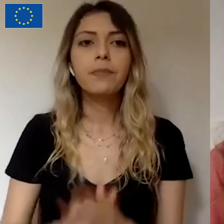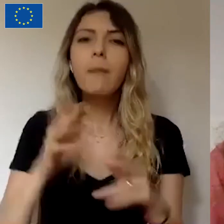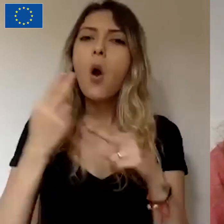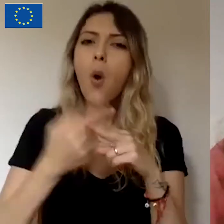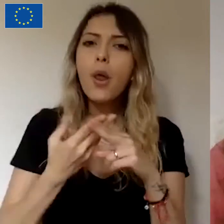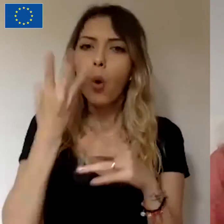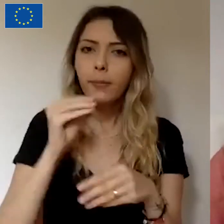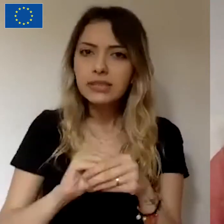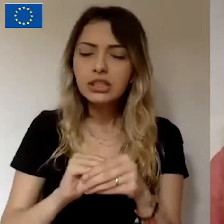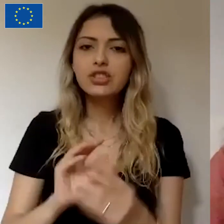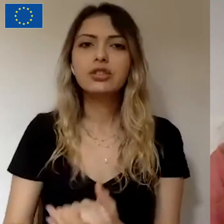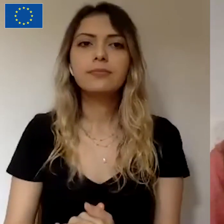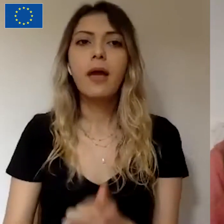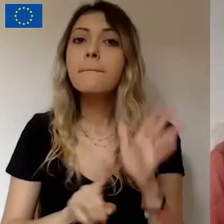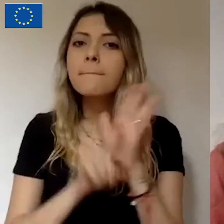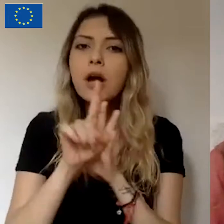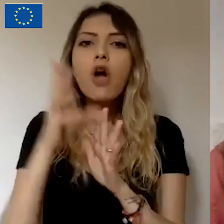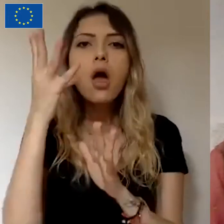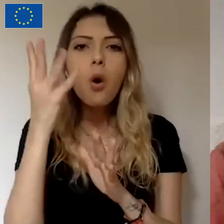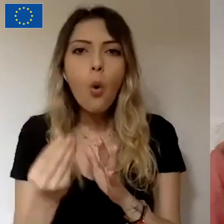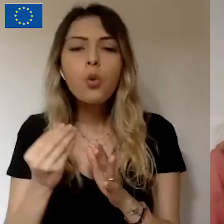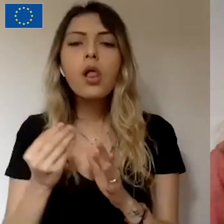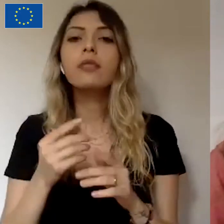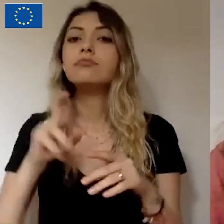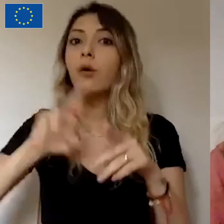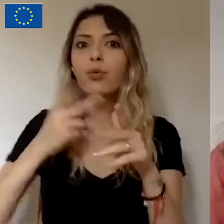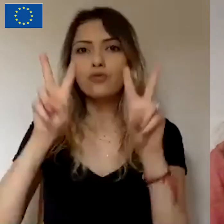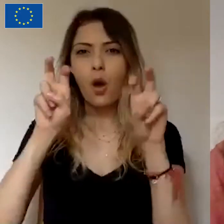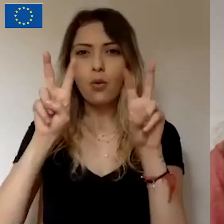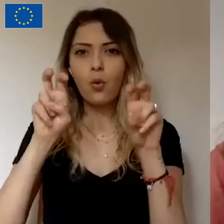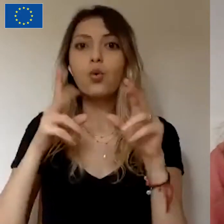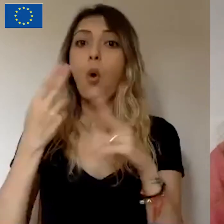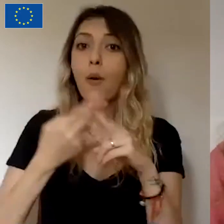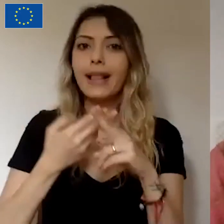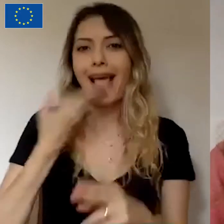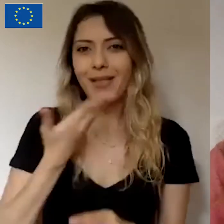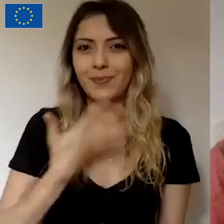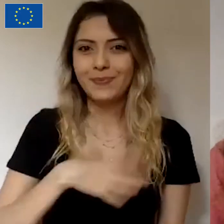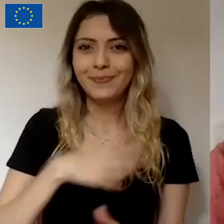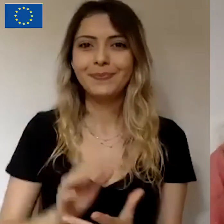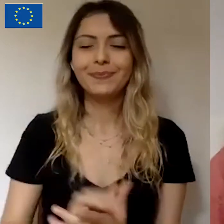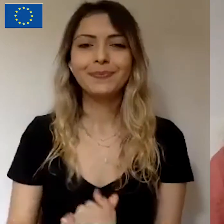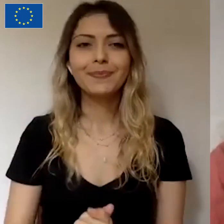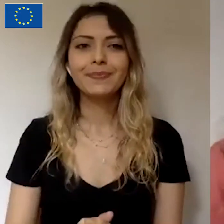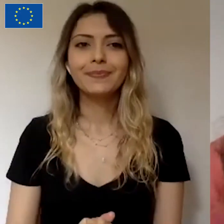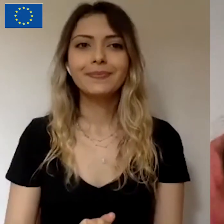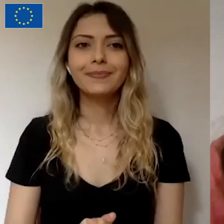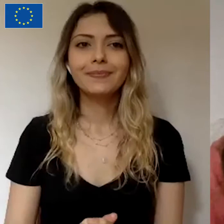açısından ben bu başarıya ulaşmış proje örneklerini belki size aktarabilirim. Çok seviniriz. Fikirlenir.